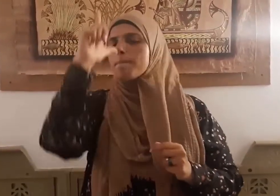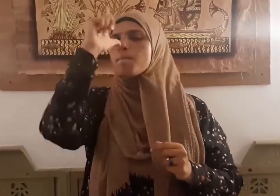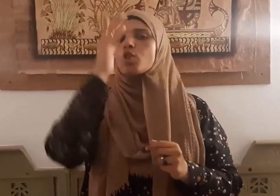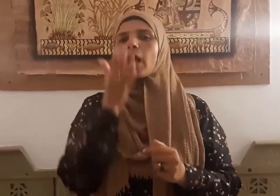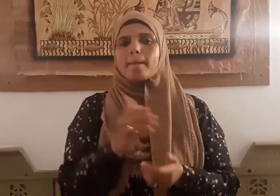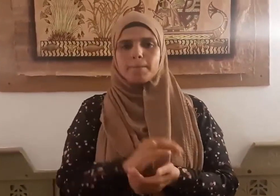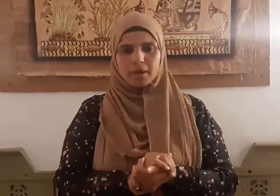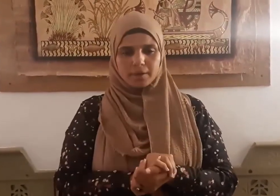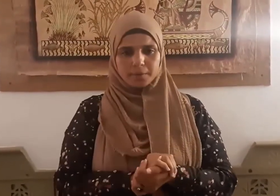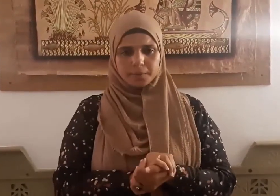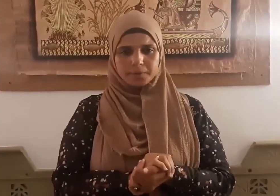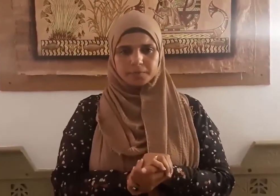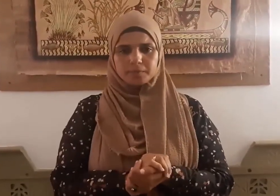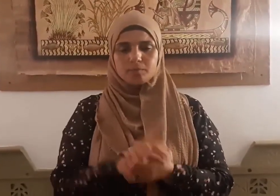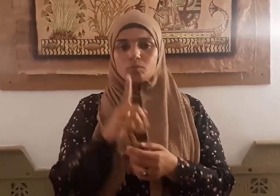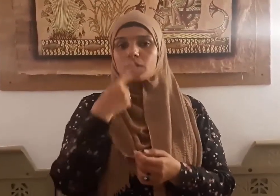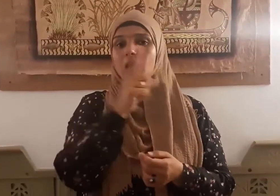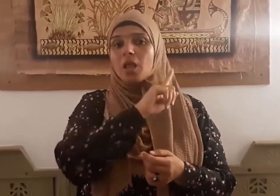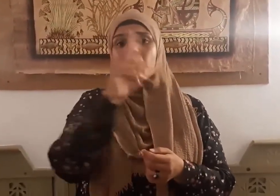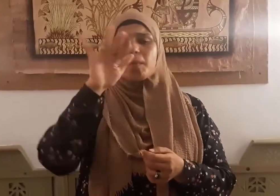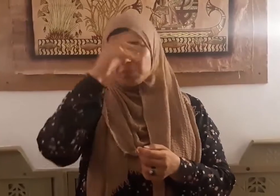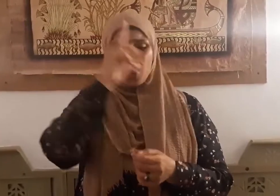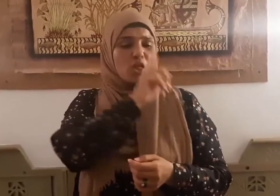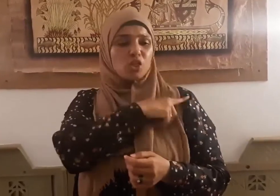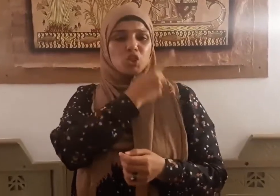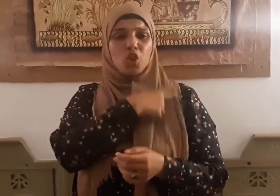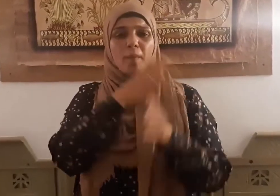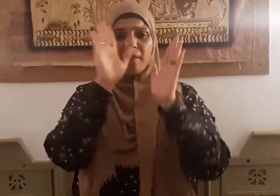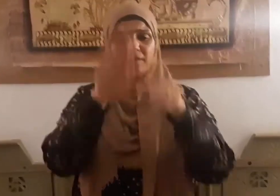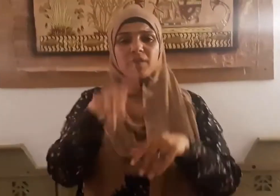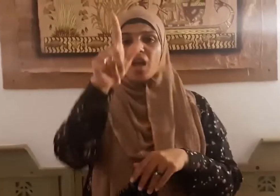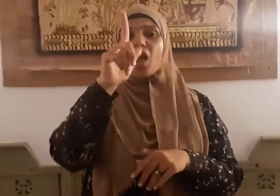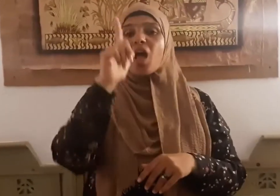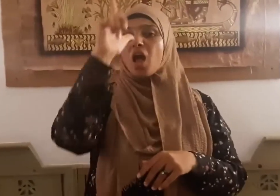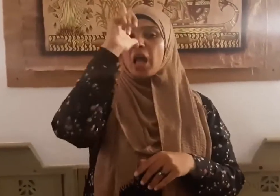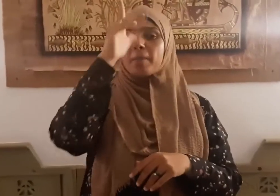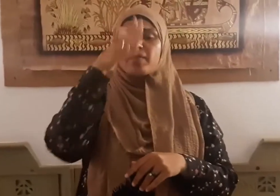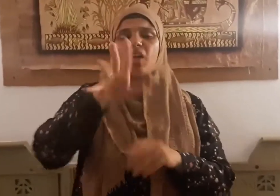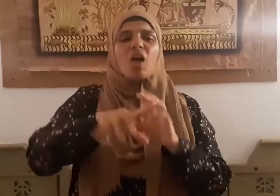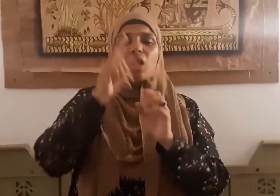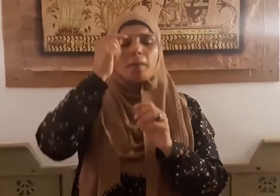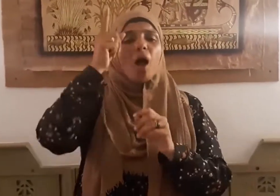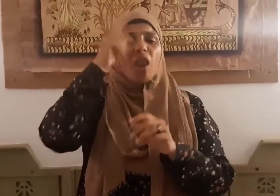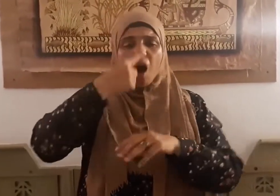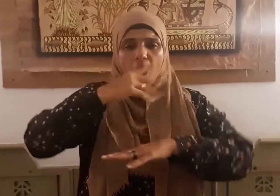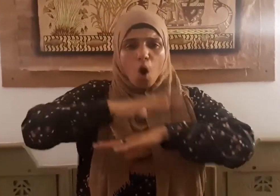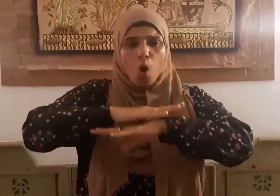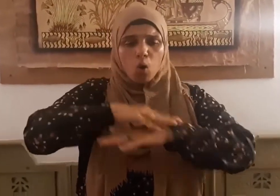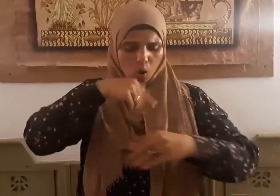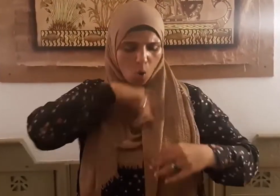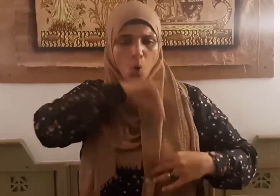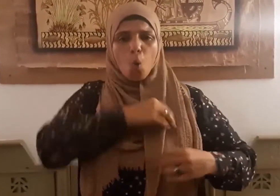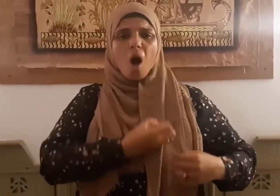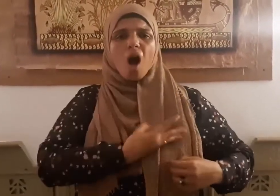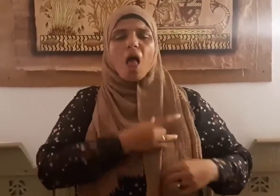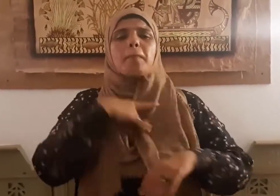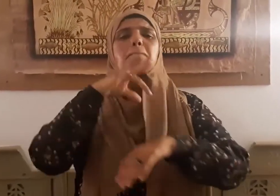لا جرم أن الكبر خلق يسكن القلب المريض فقد